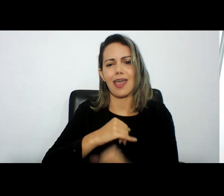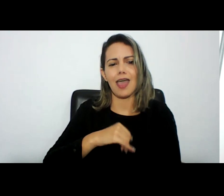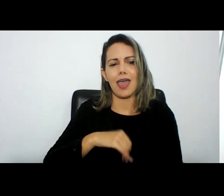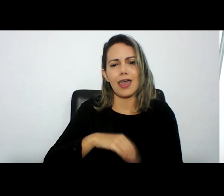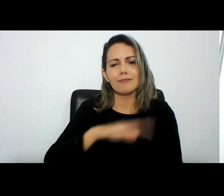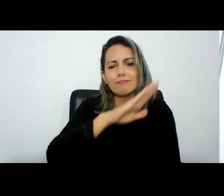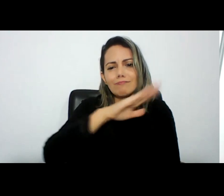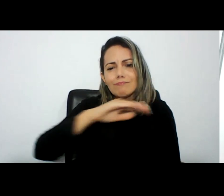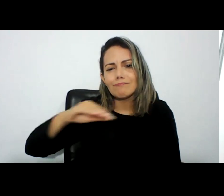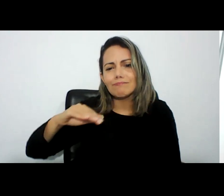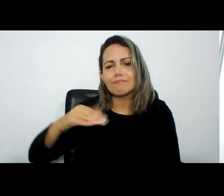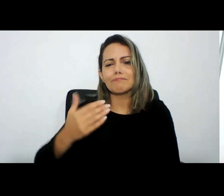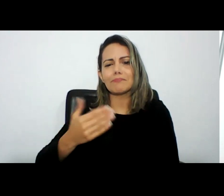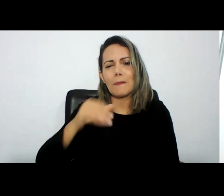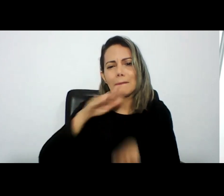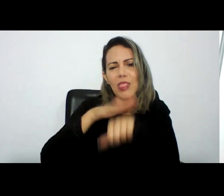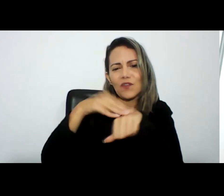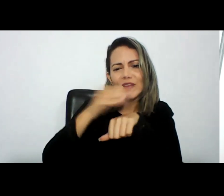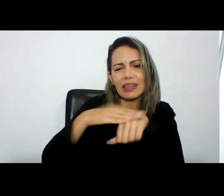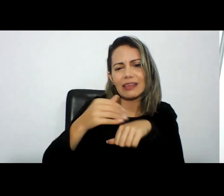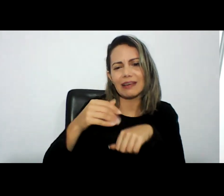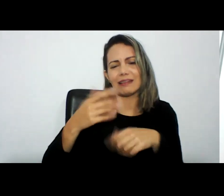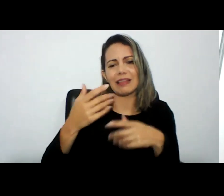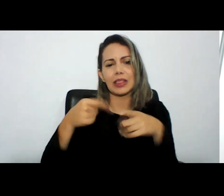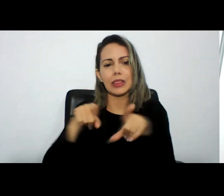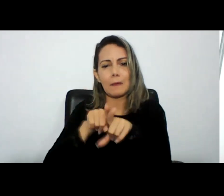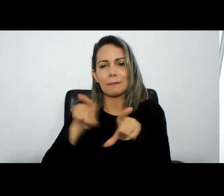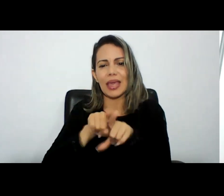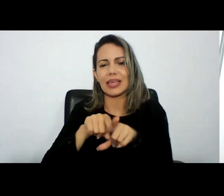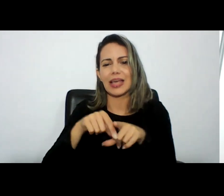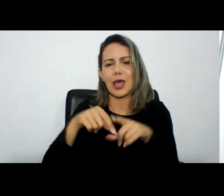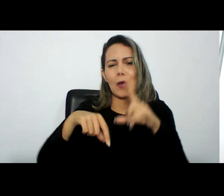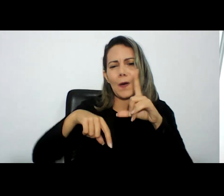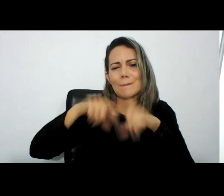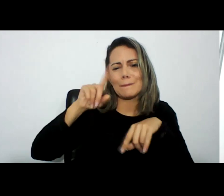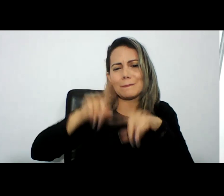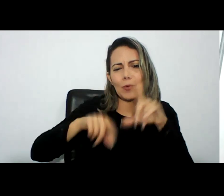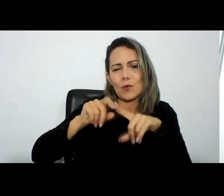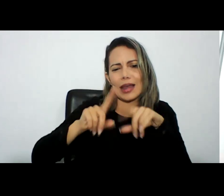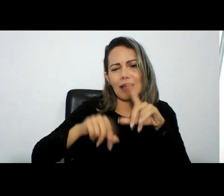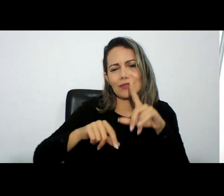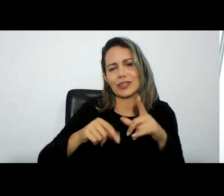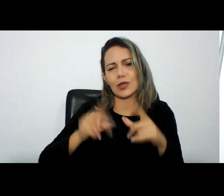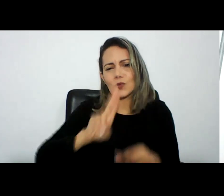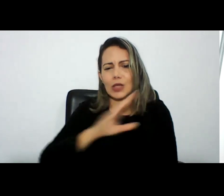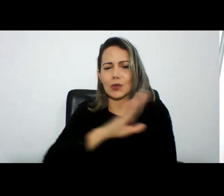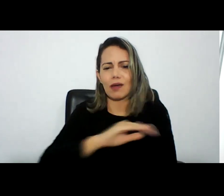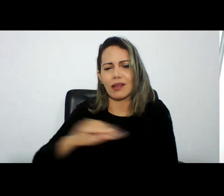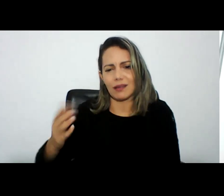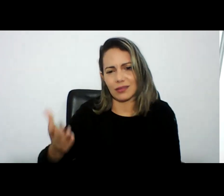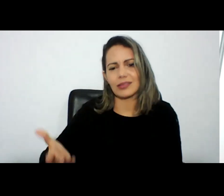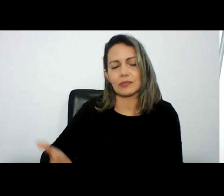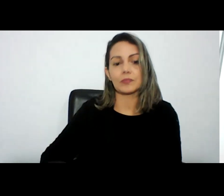lidera esses números mas o índice que mais aumentou em relação a 2019 para